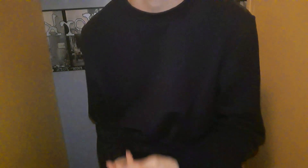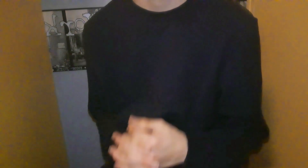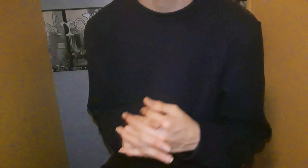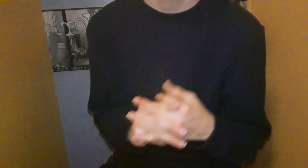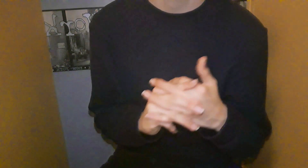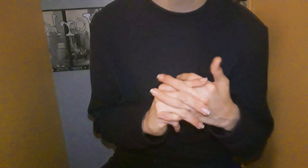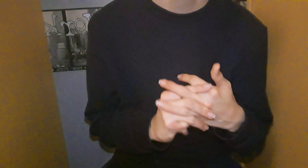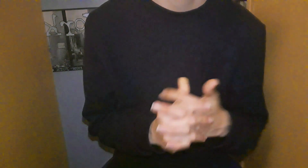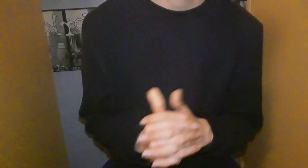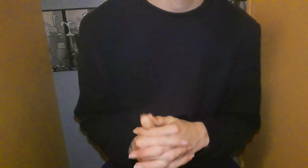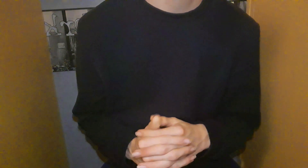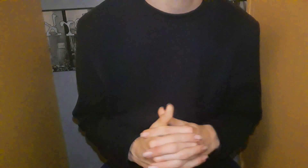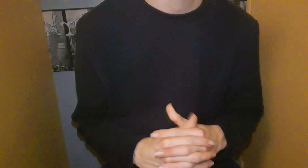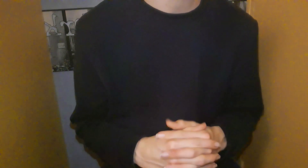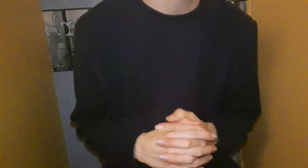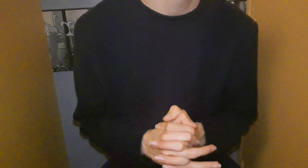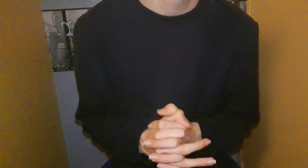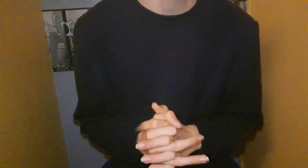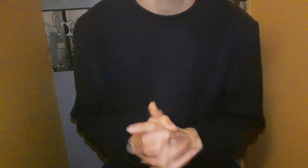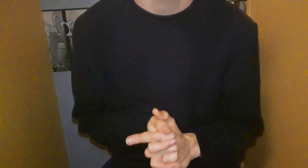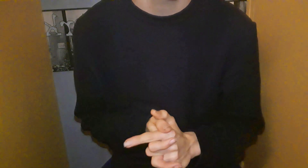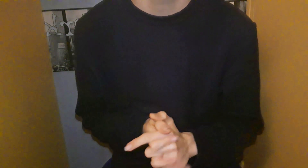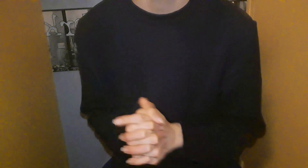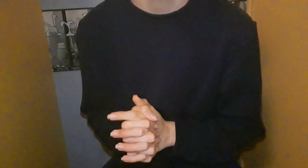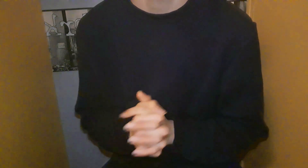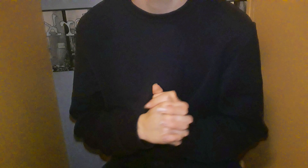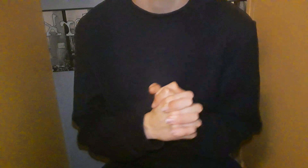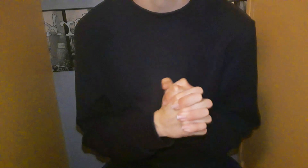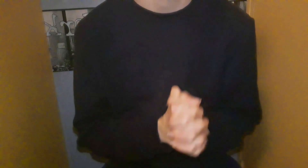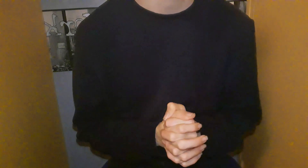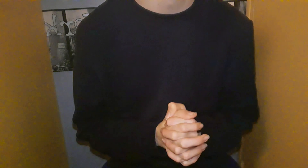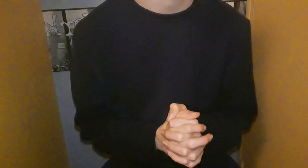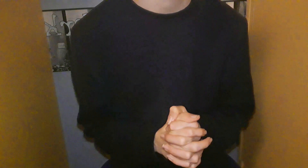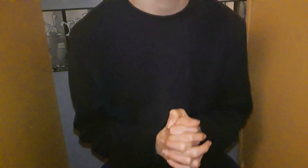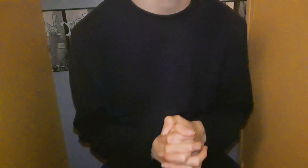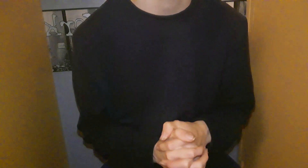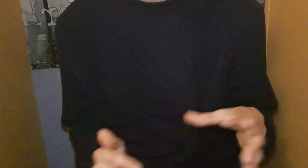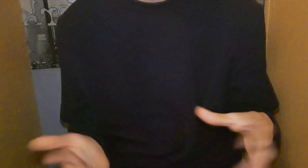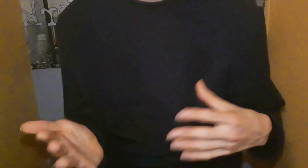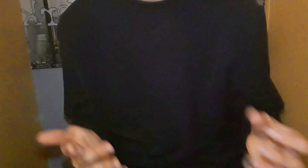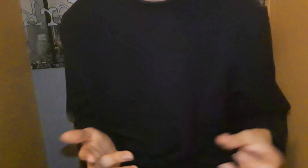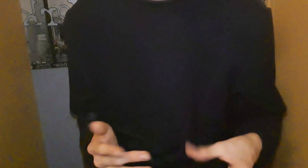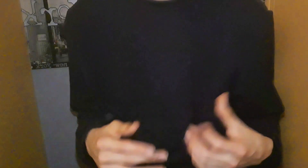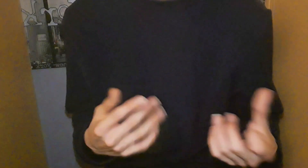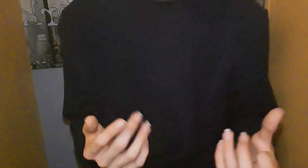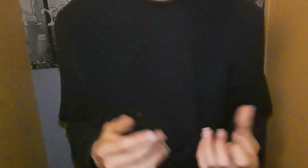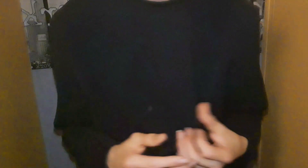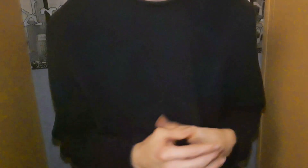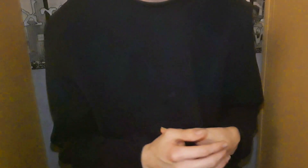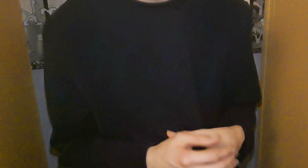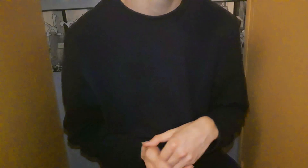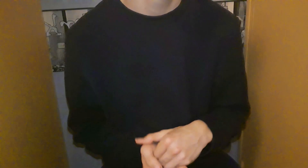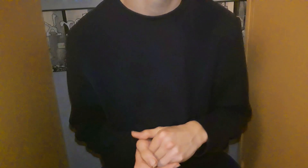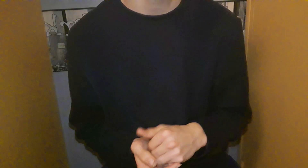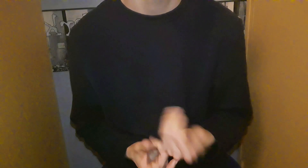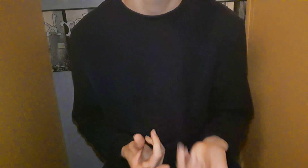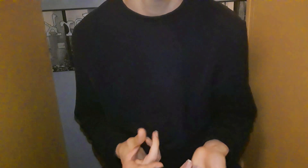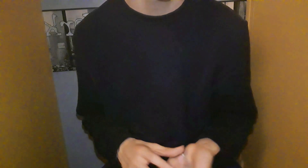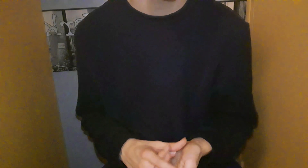fil du temps Et du coup, ça fait que Déjà, j'ai énormément de facilité Dans cette matière Par rapport à Par rapport à certaines personnes Voilà Donc, c'est une chance